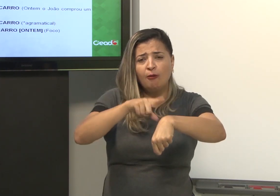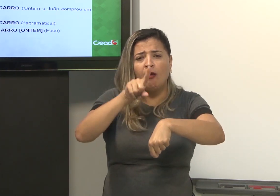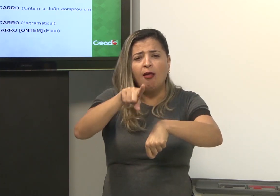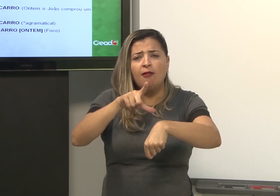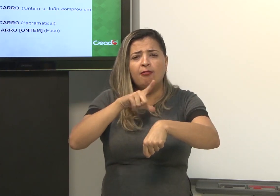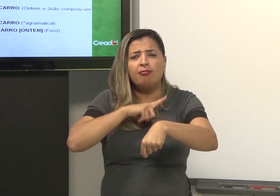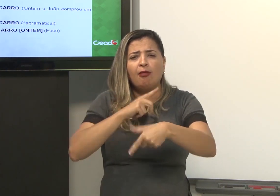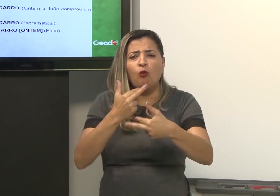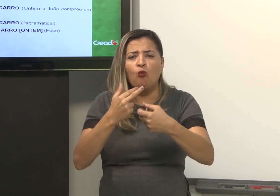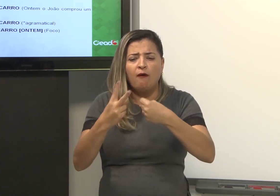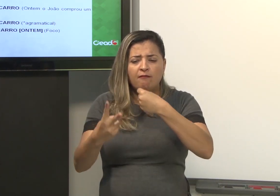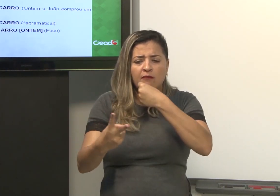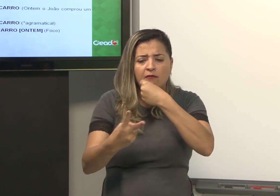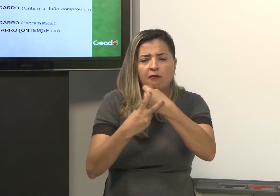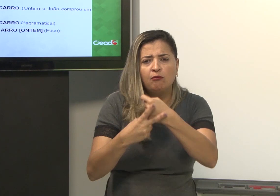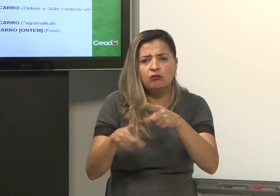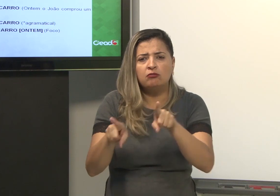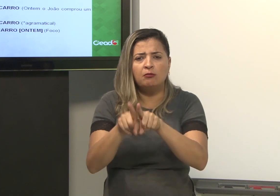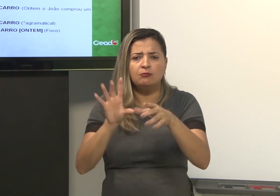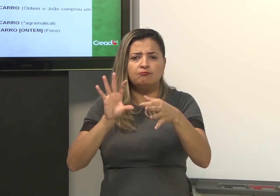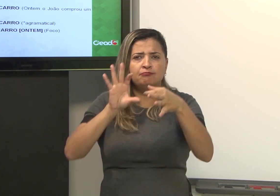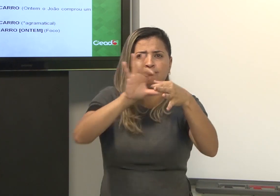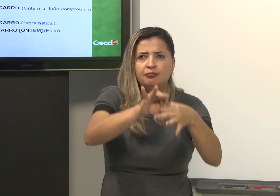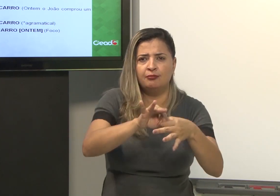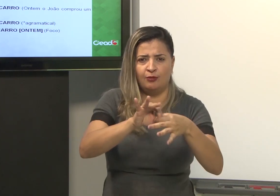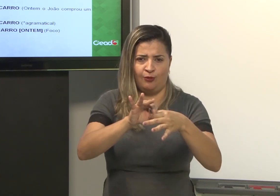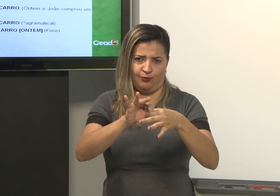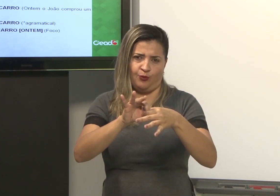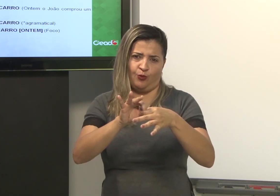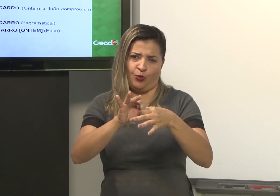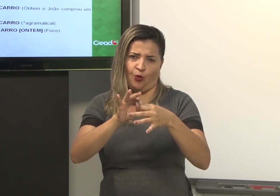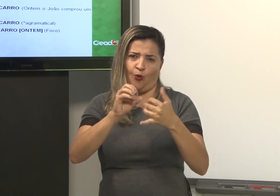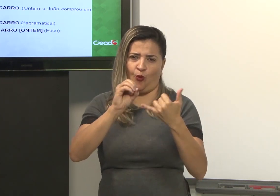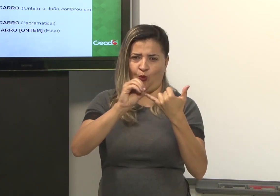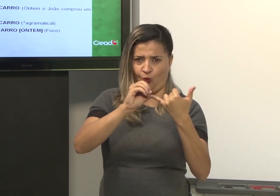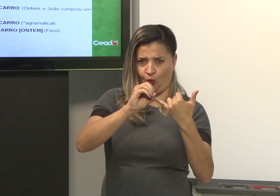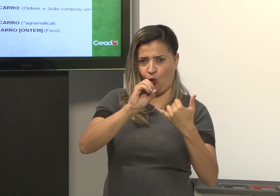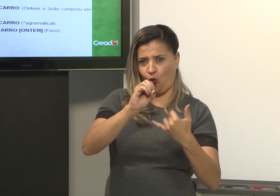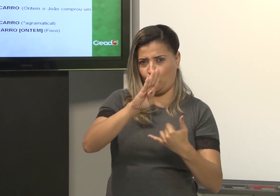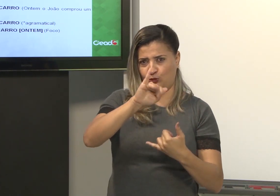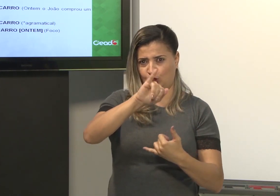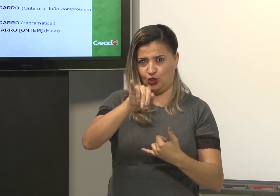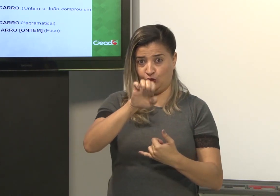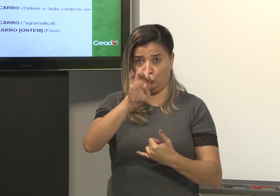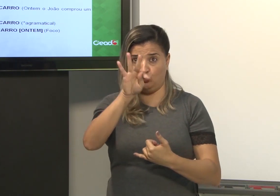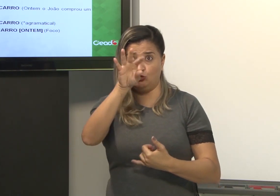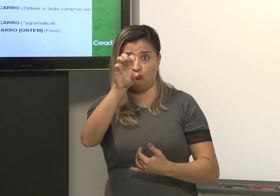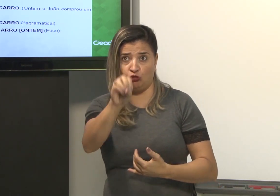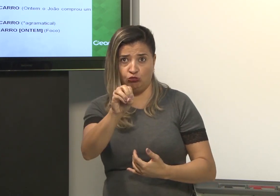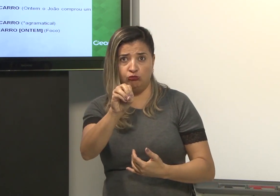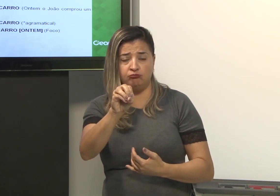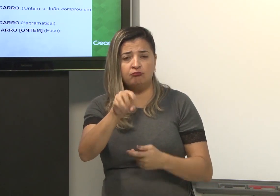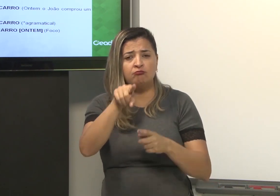Tem que ter um verbo também que esteja no contexto. Um objeto também. Você pode